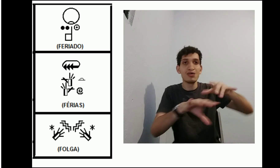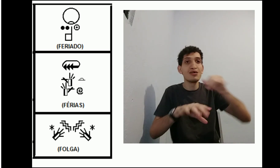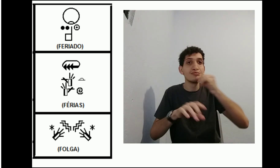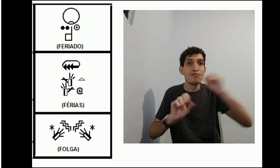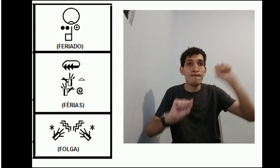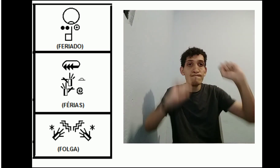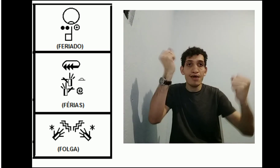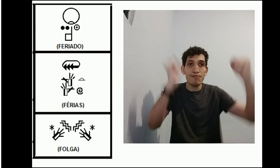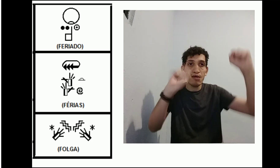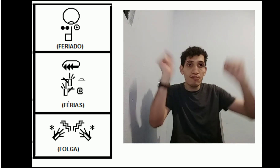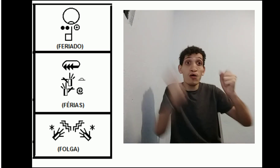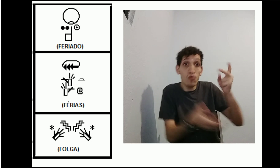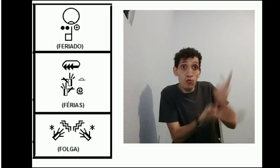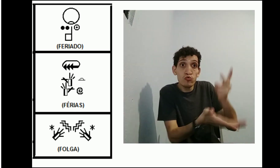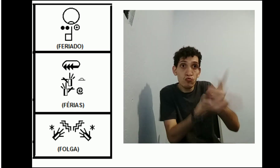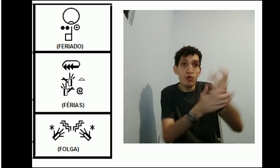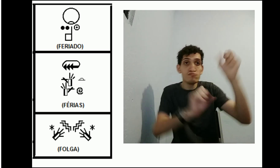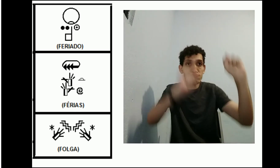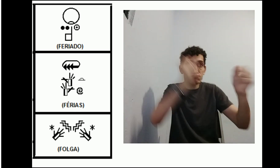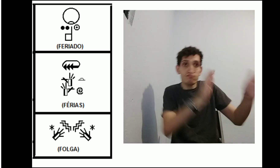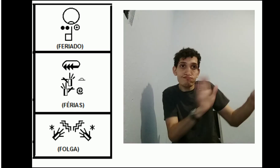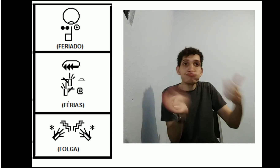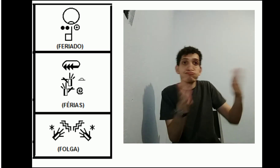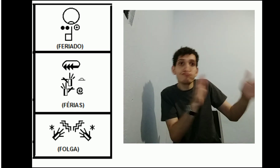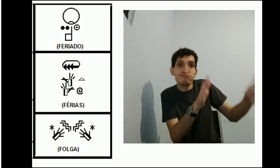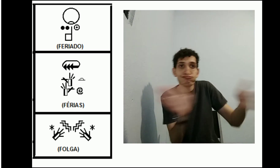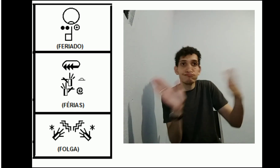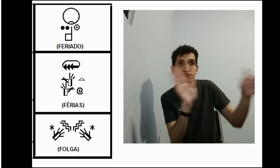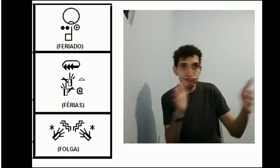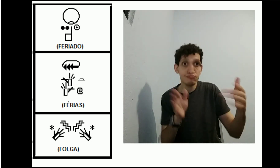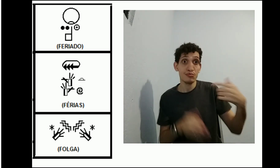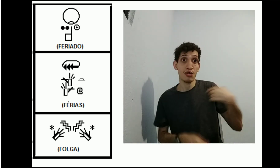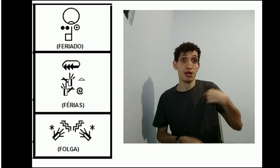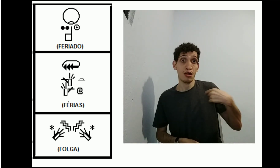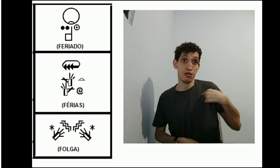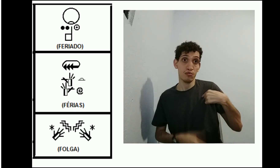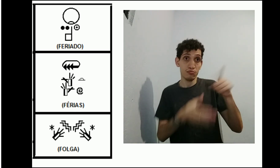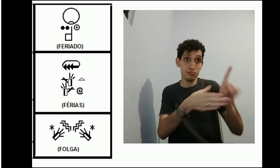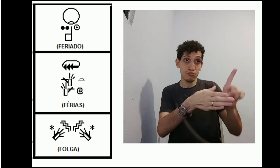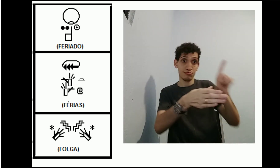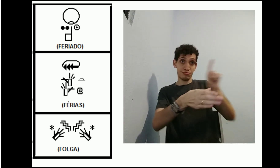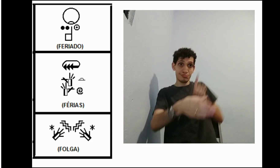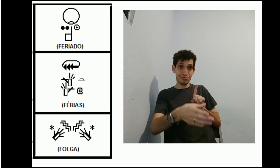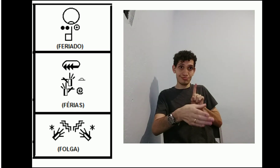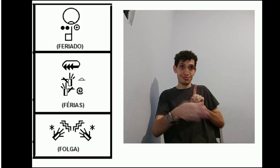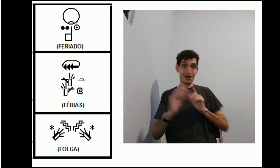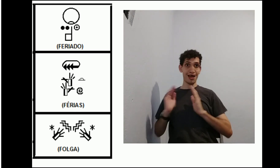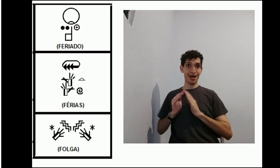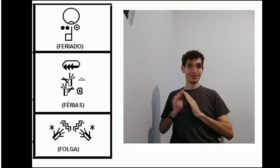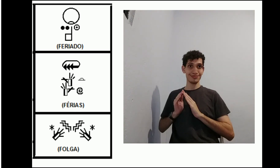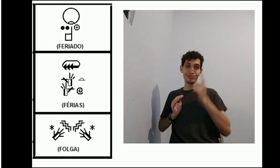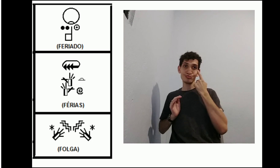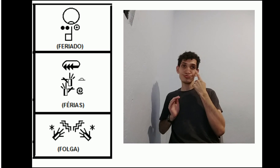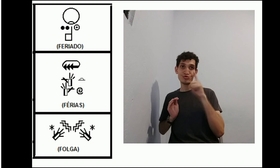individualmente, tem uma ilustra, por exemplo, a produção continua. Só que aquela pessoa em si,